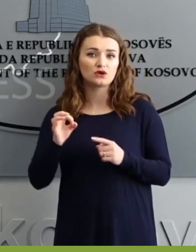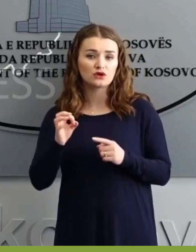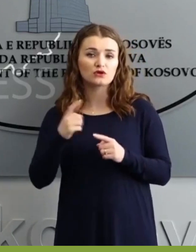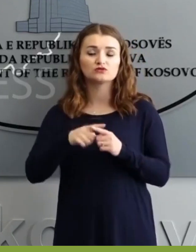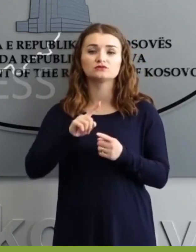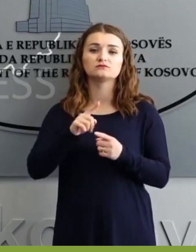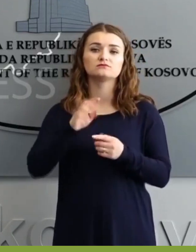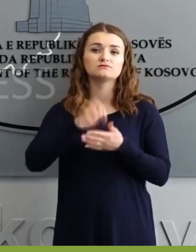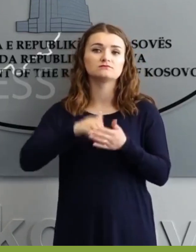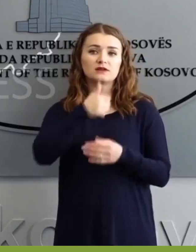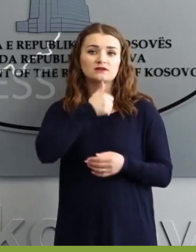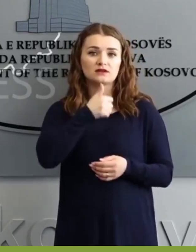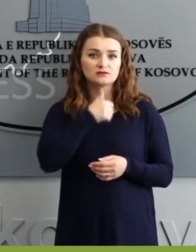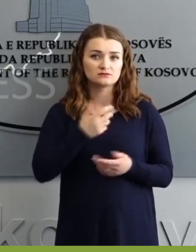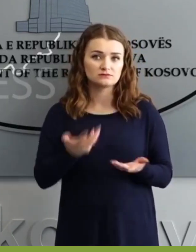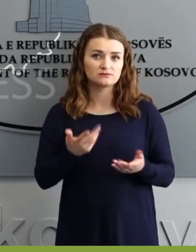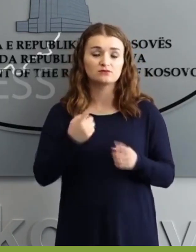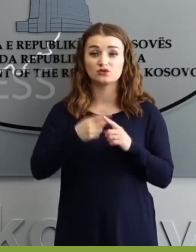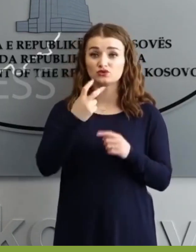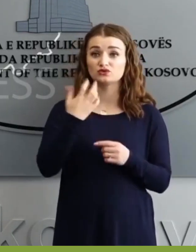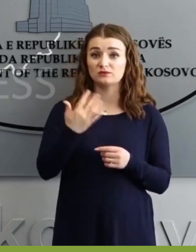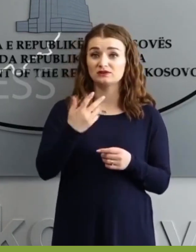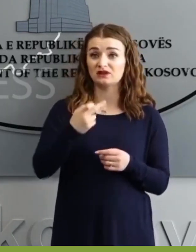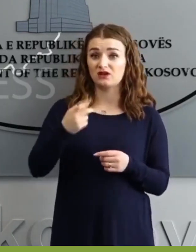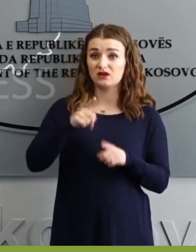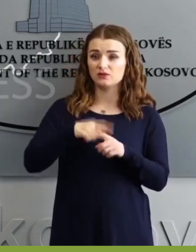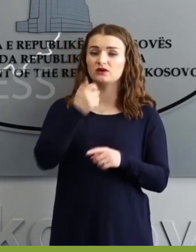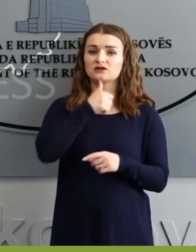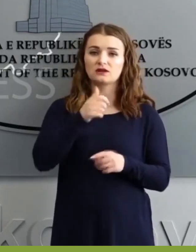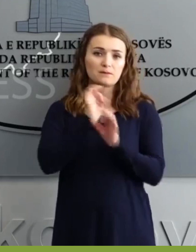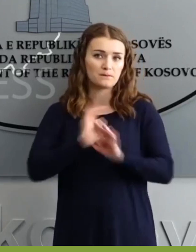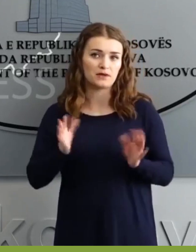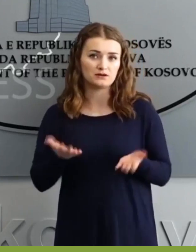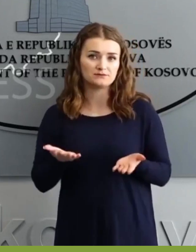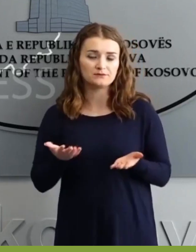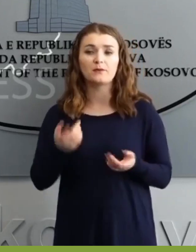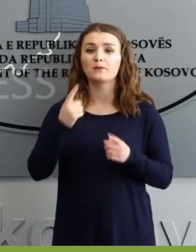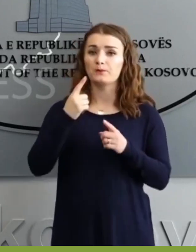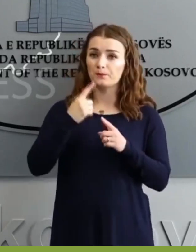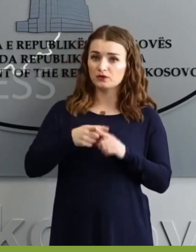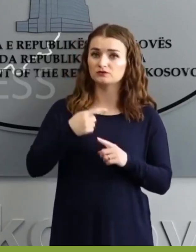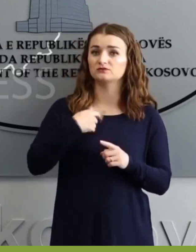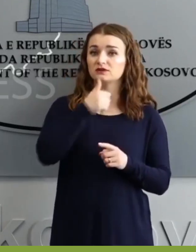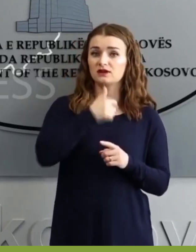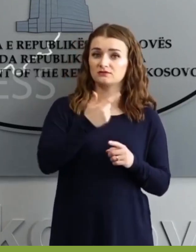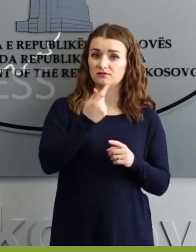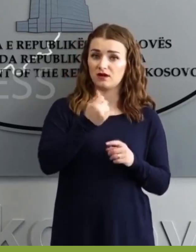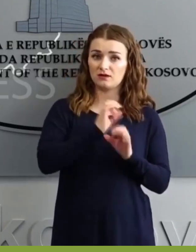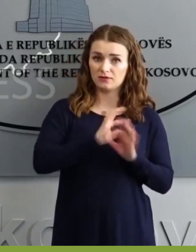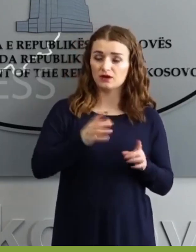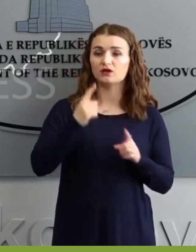tatimit për 250 euro pagë. Pra, edhe do t'arrisim pagën minimale, edhe do t'alirojmë nga tatimit.